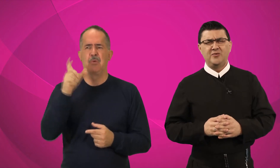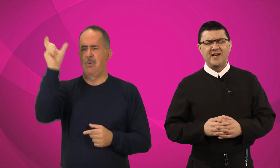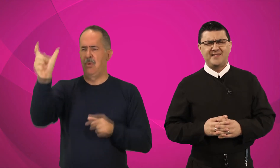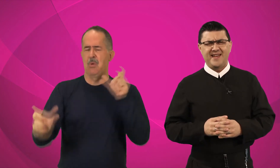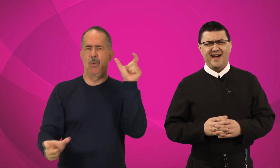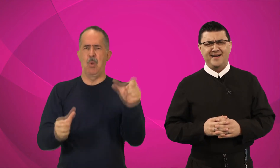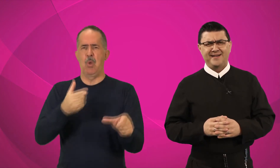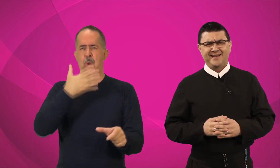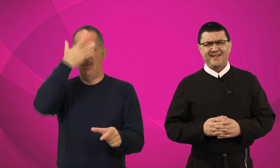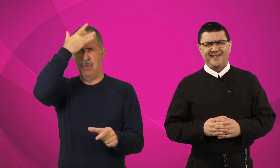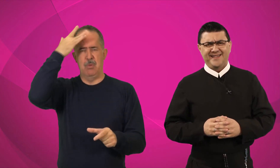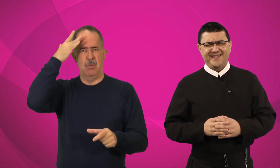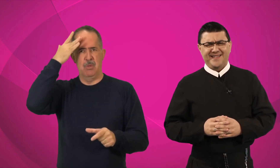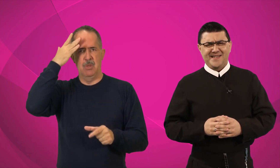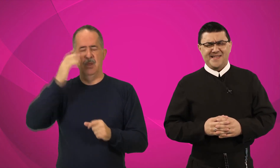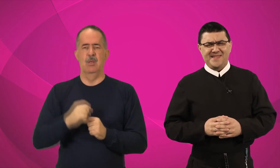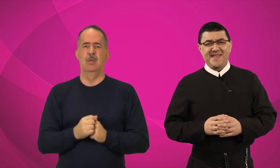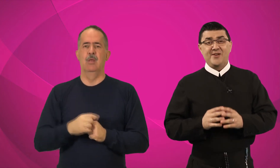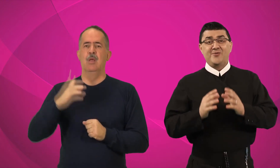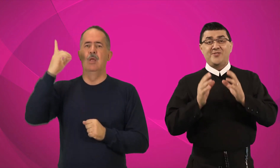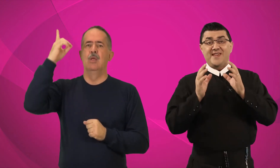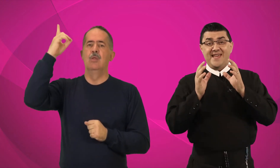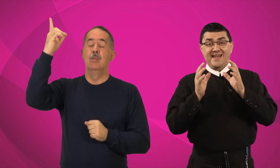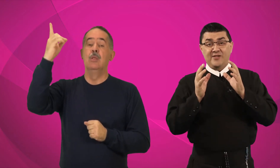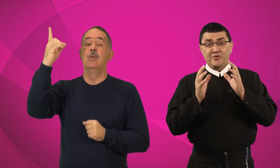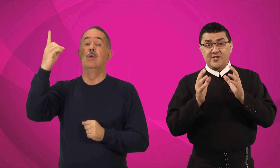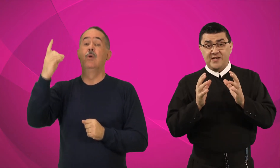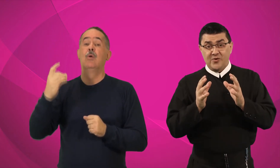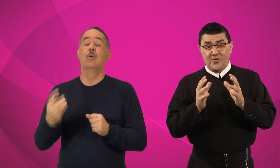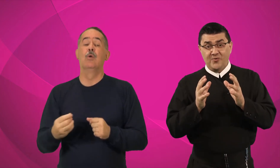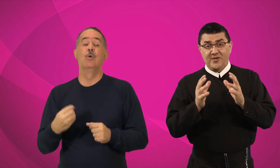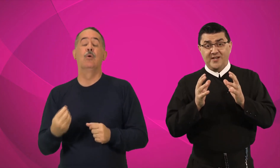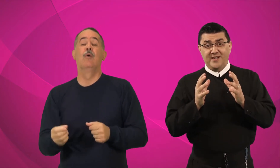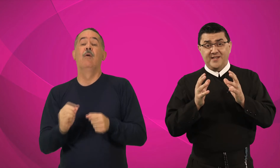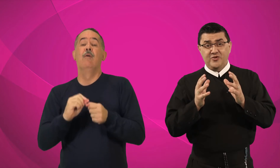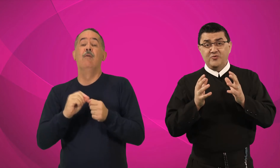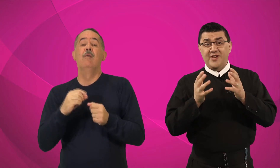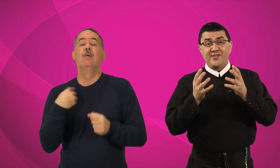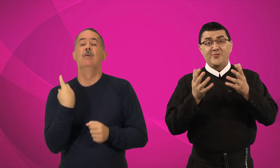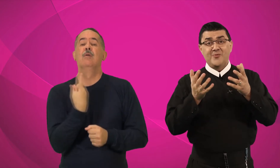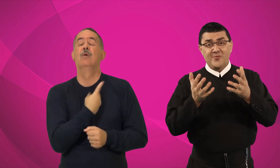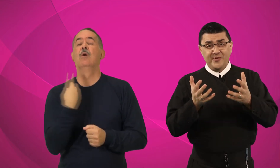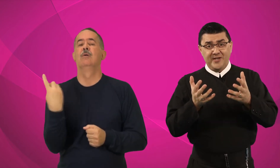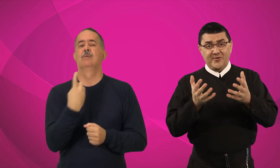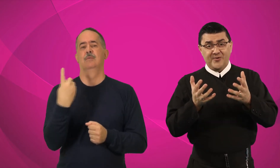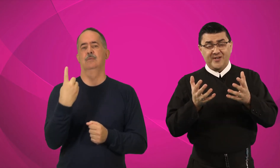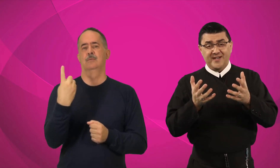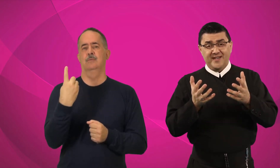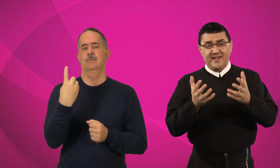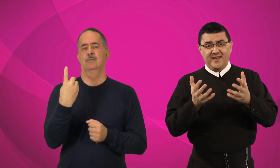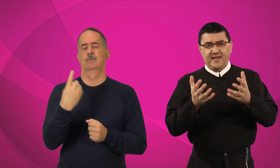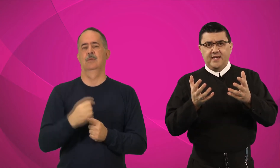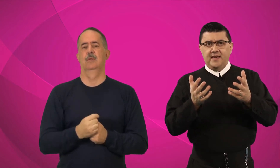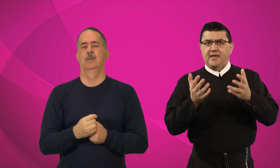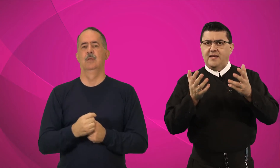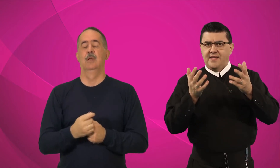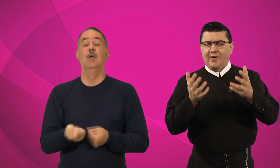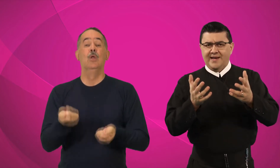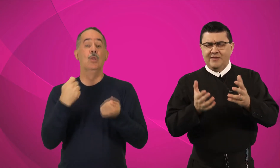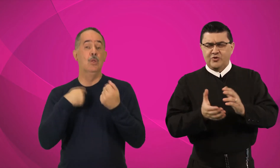nunca será. Deus, Ele nos criou de um jeito único. E deu a cada um